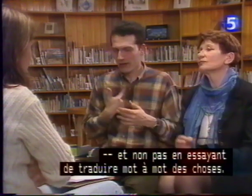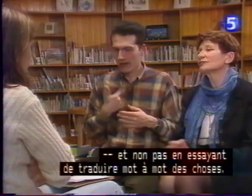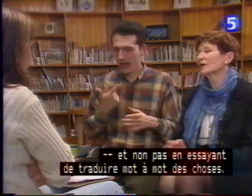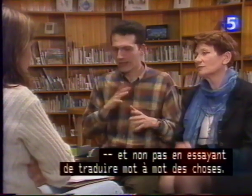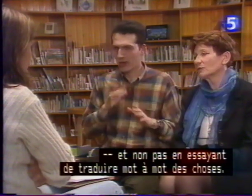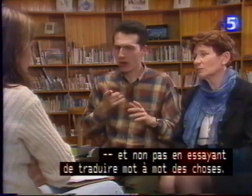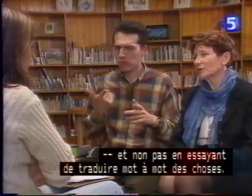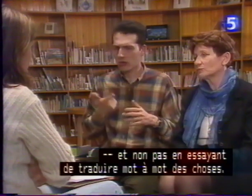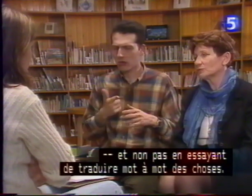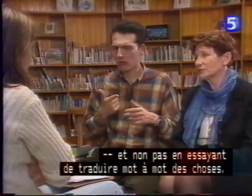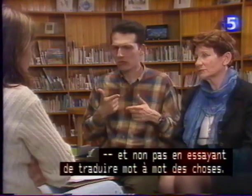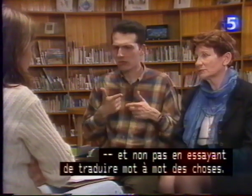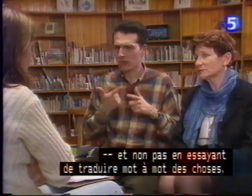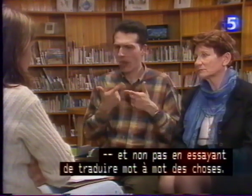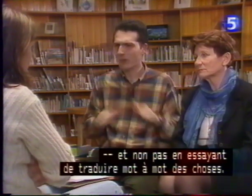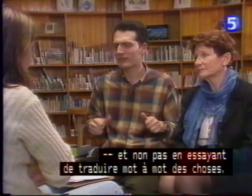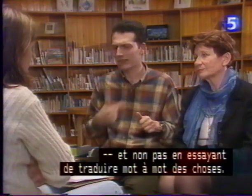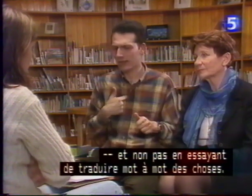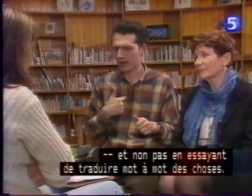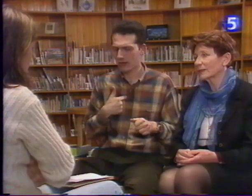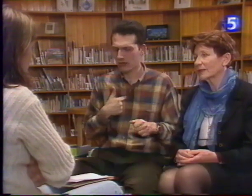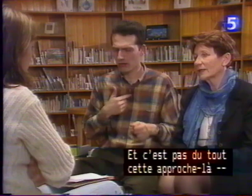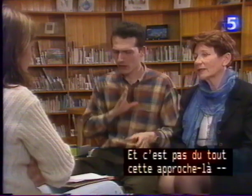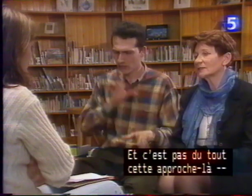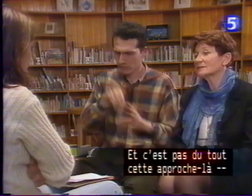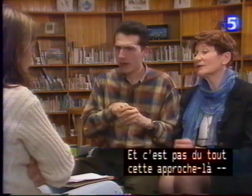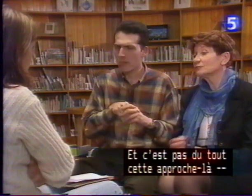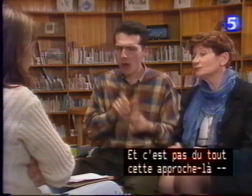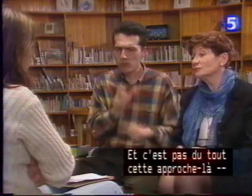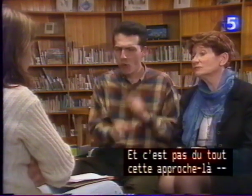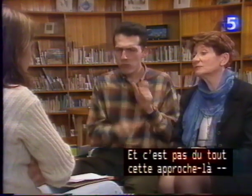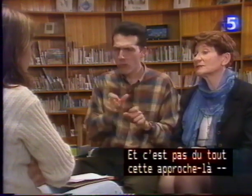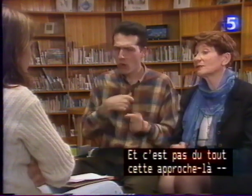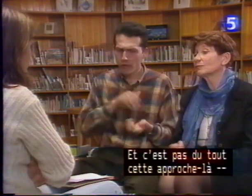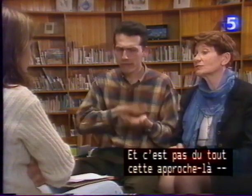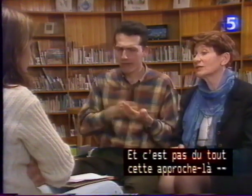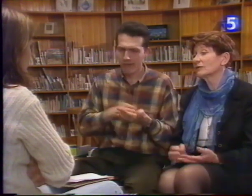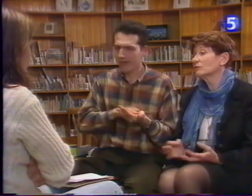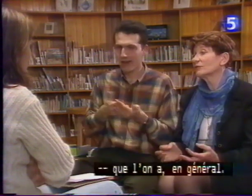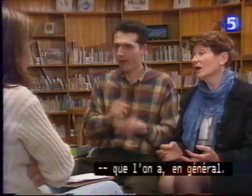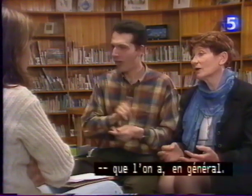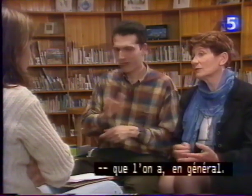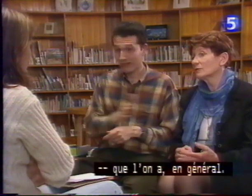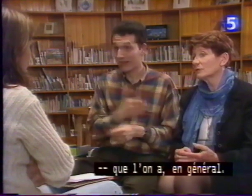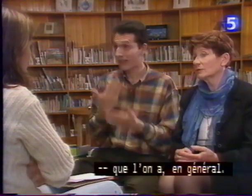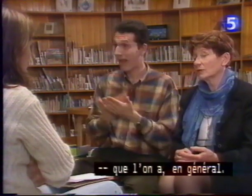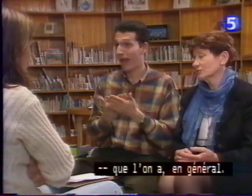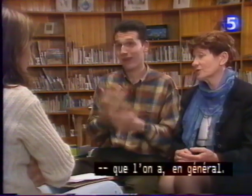traduire mot à mot des choses. Et ce n pas du tout cette approche-là que l'on a en général.